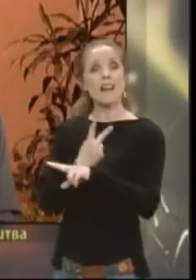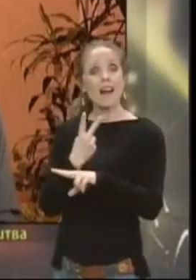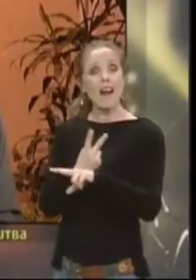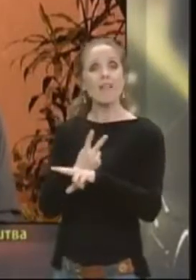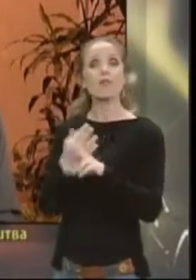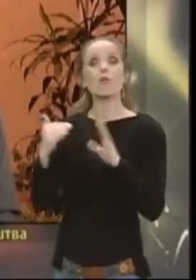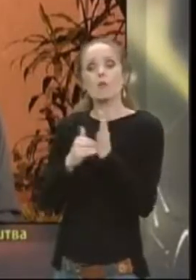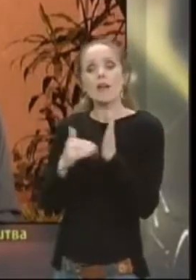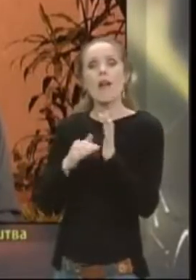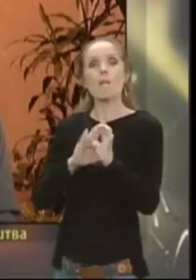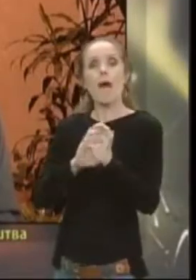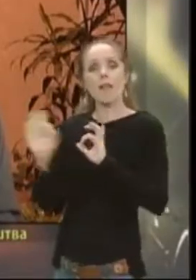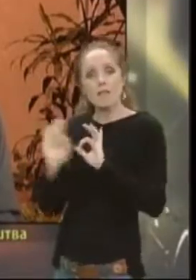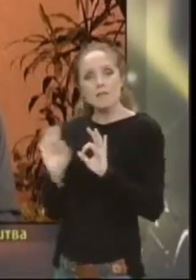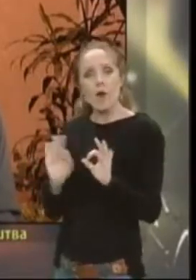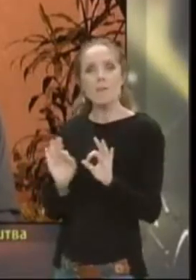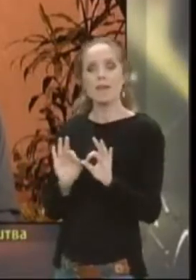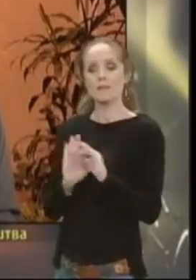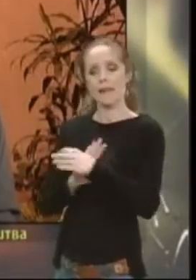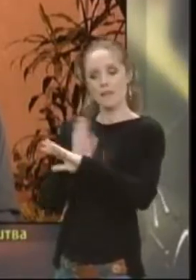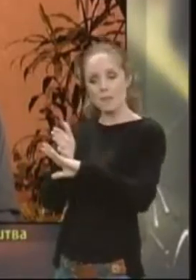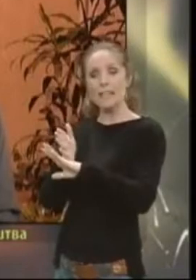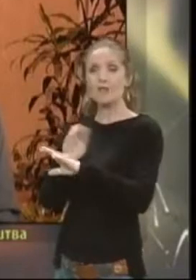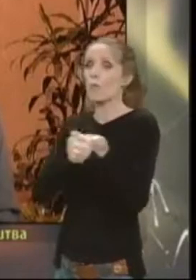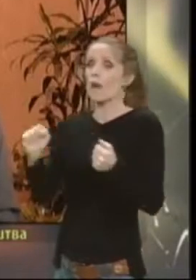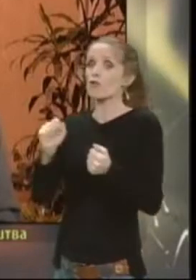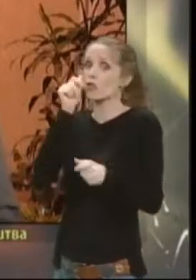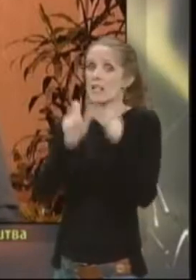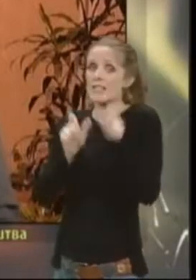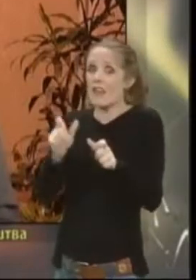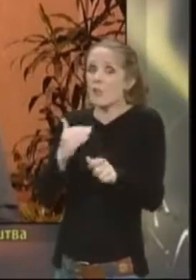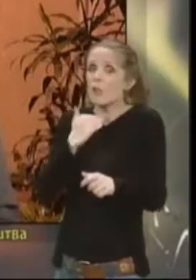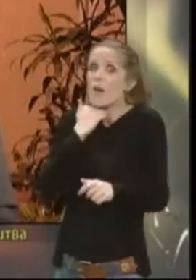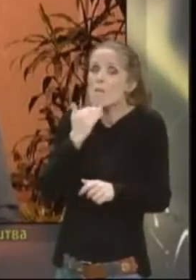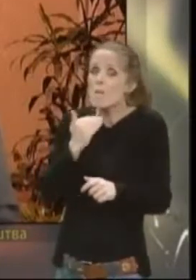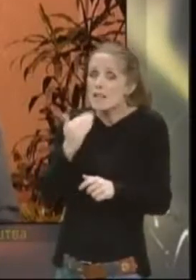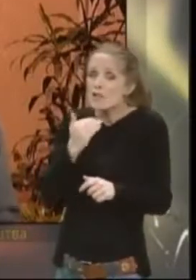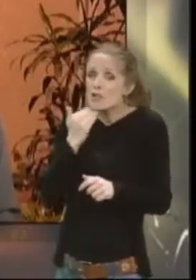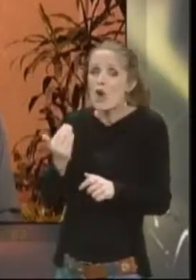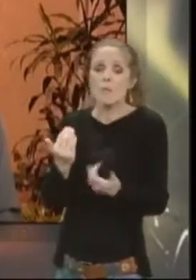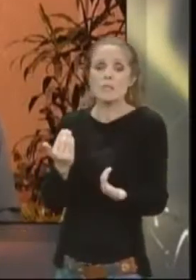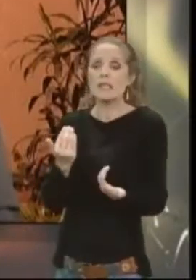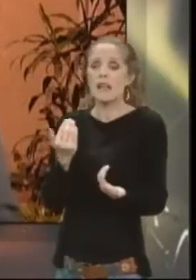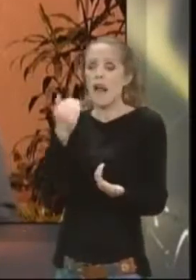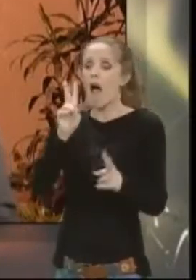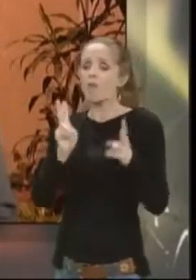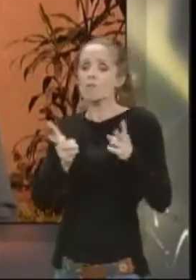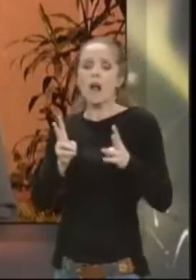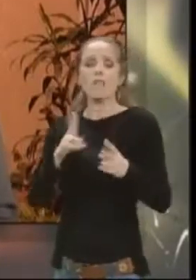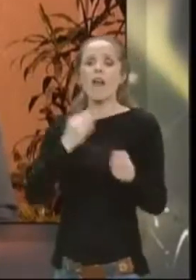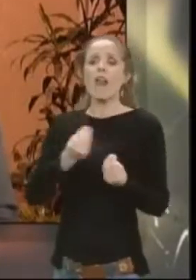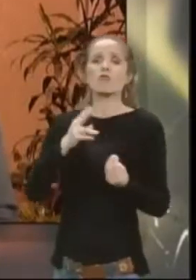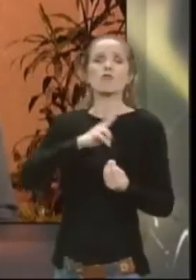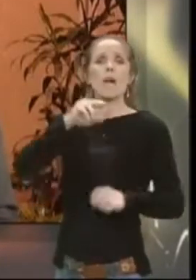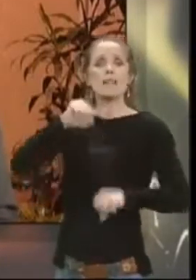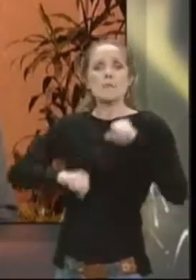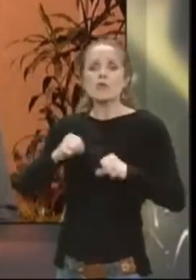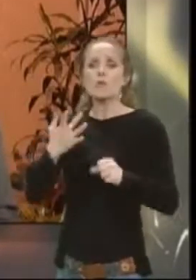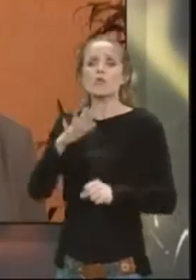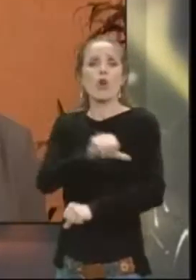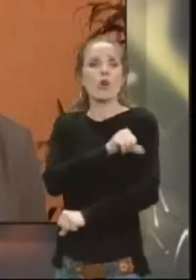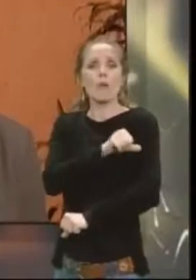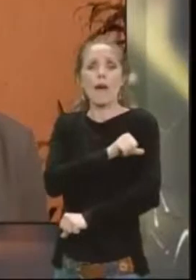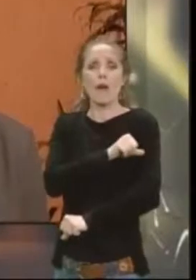treba da bude obezbeđena pristupačnost za sve ljude, bez obzira na to kakve imaju sposobnosti i koliko imaju